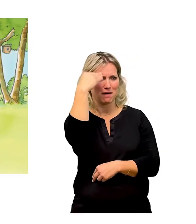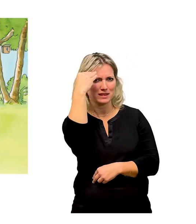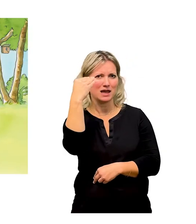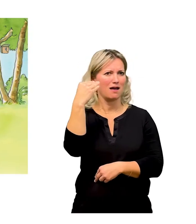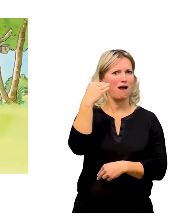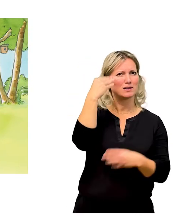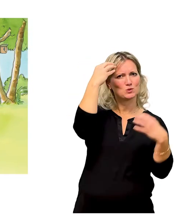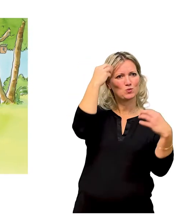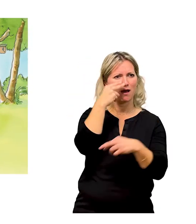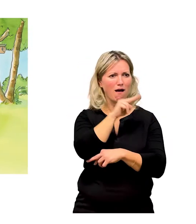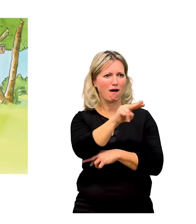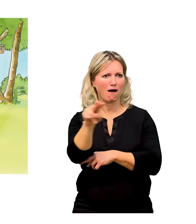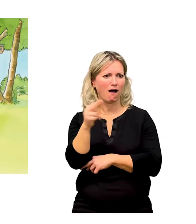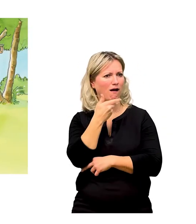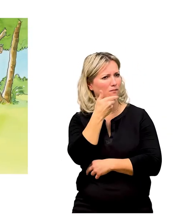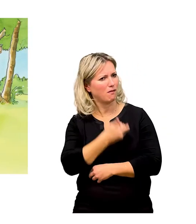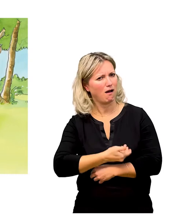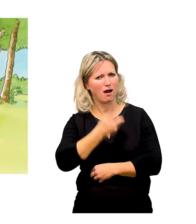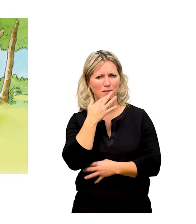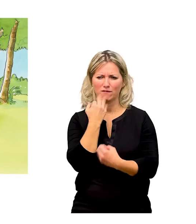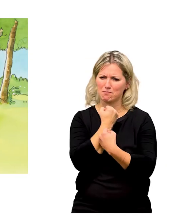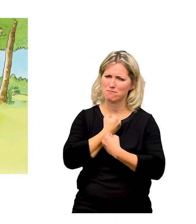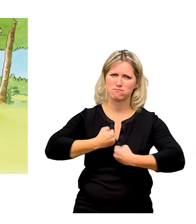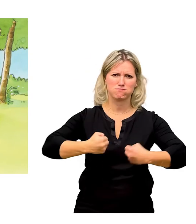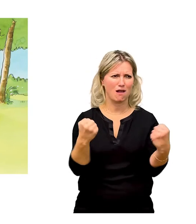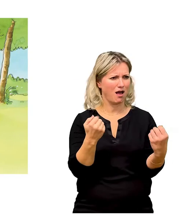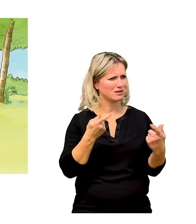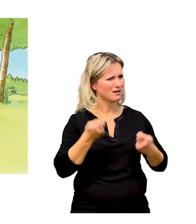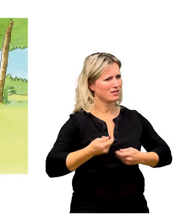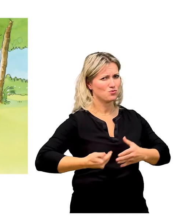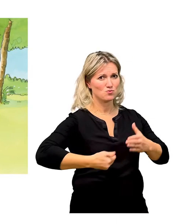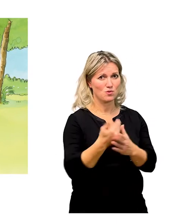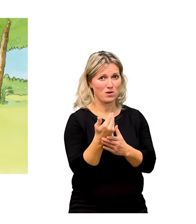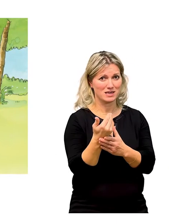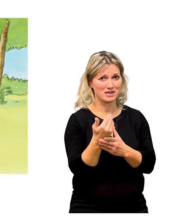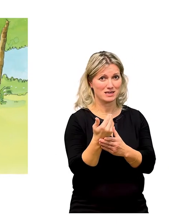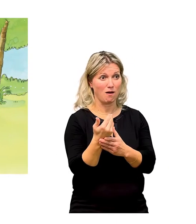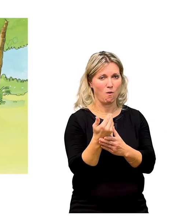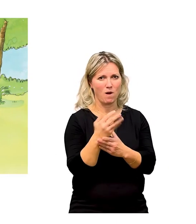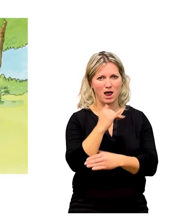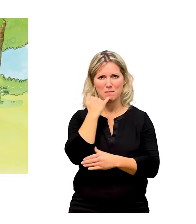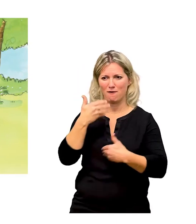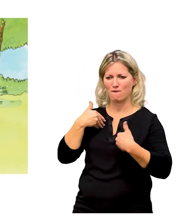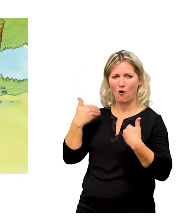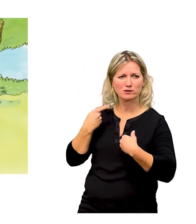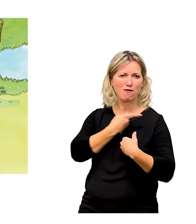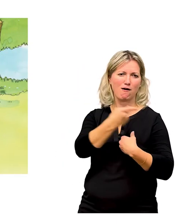anstauen. Im neuen Garten gibt es jede Menge Platz. Hier können wir bestimmt viel ausprobieren, freut sich